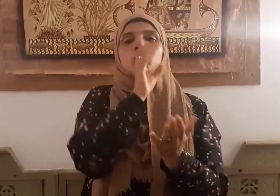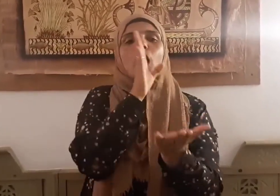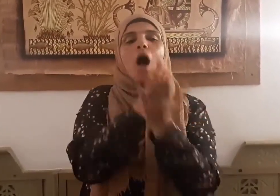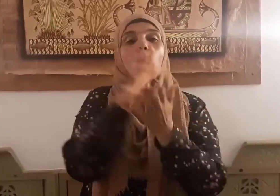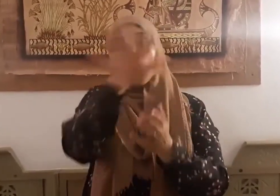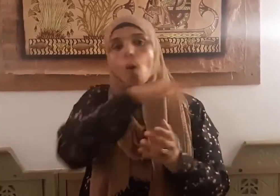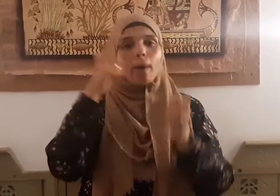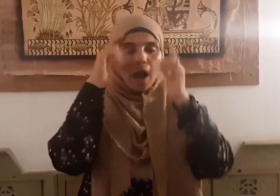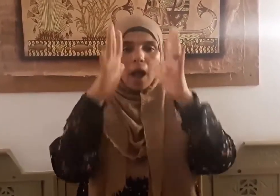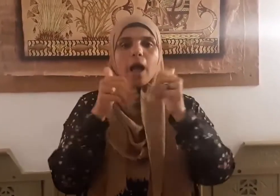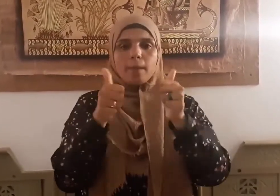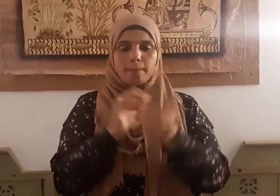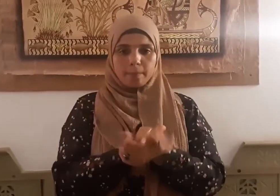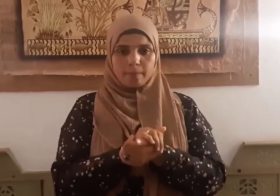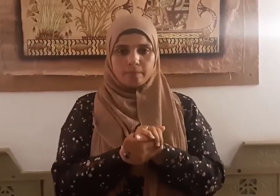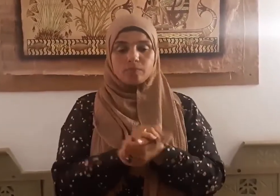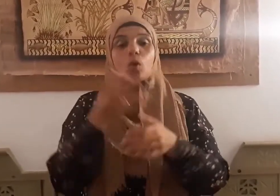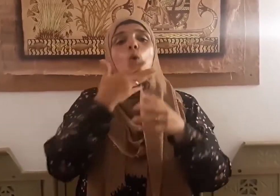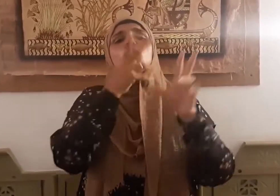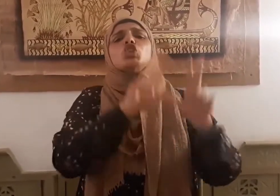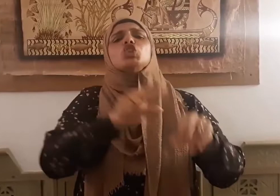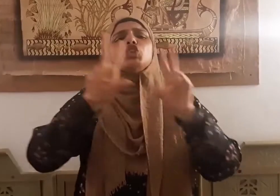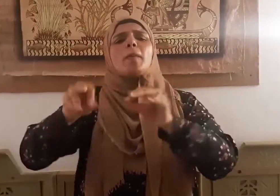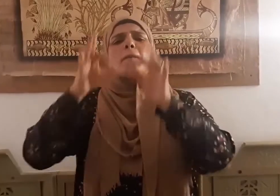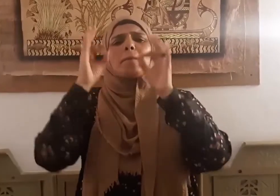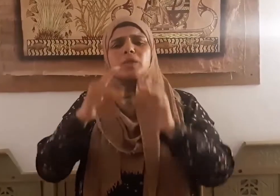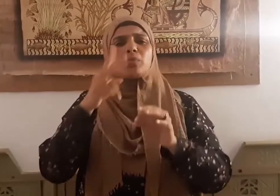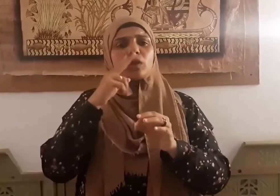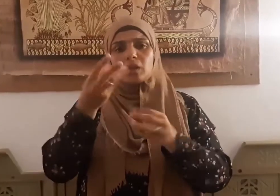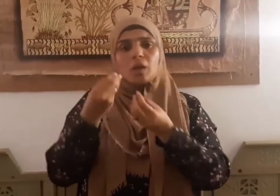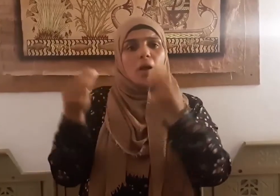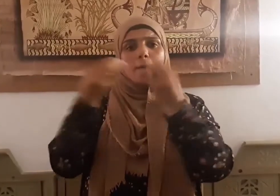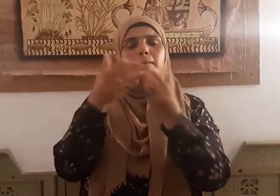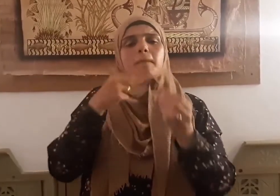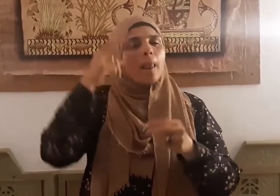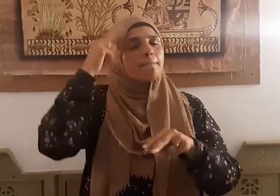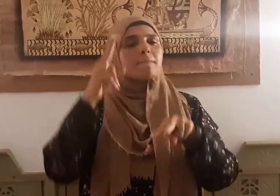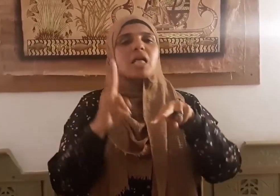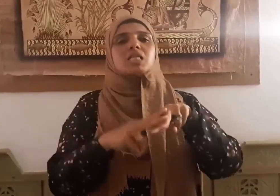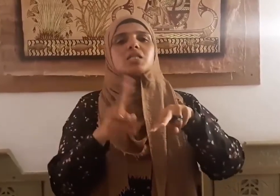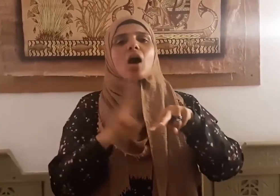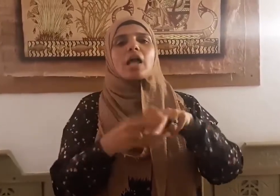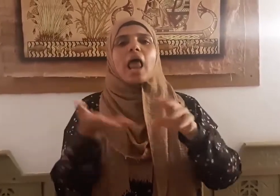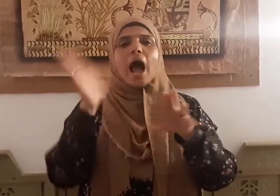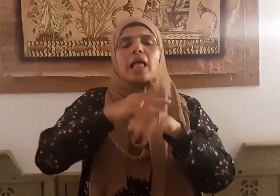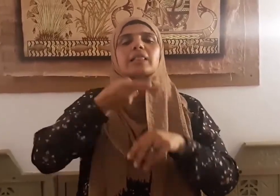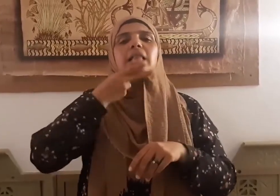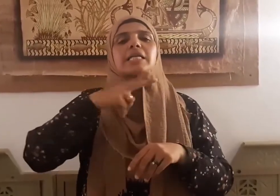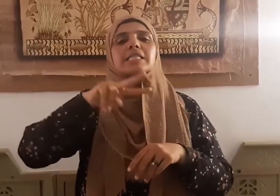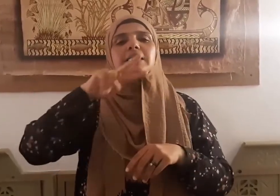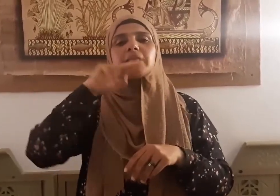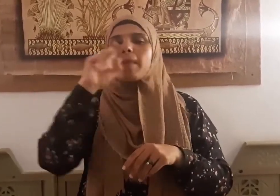وهو كذلك الذي حمل بني إسرائيل على تكذيب أنبيائهم